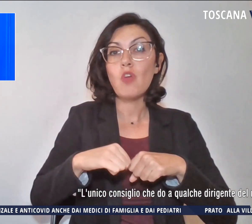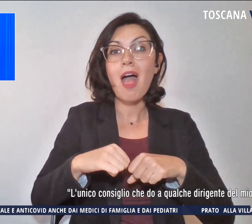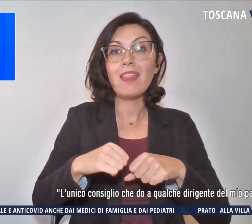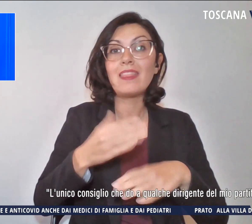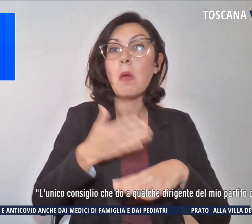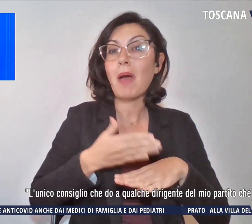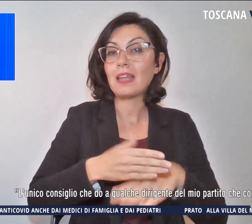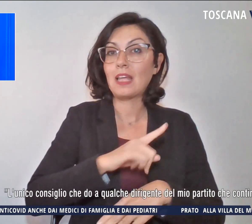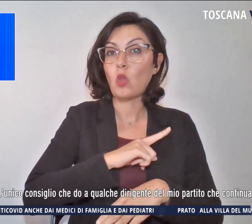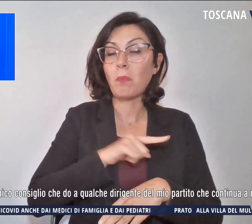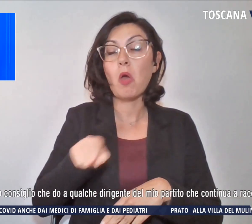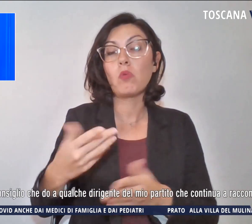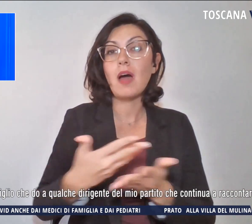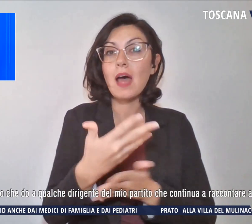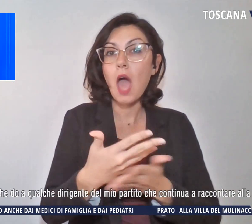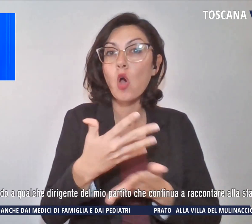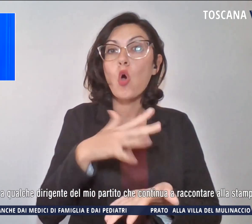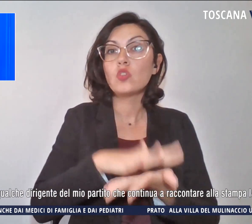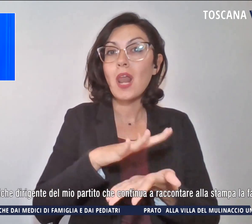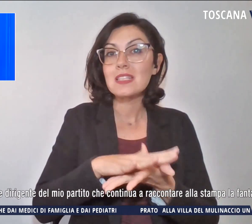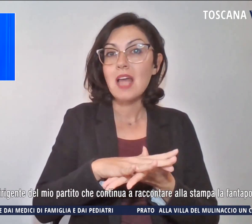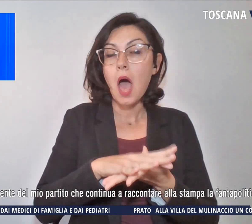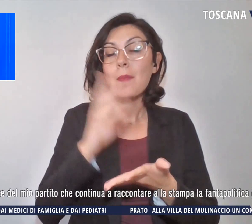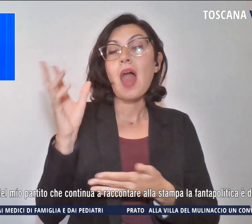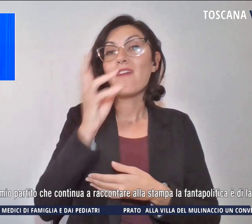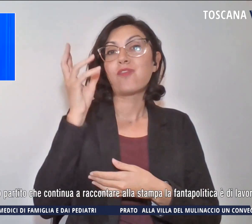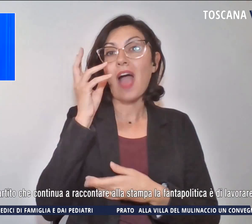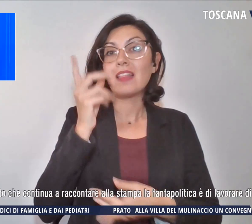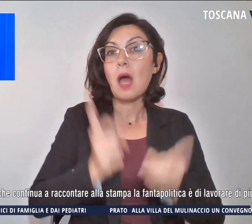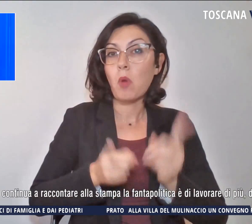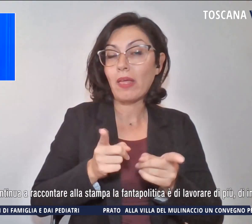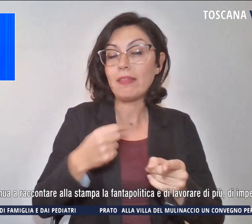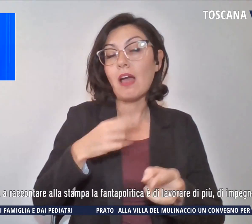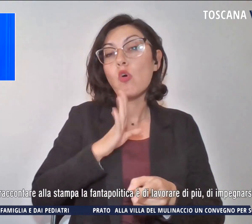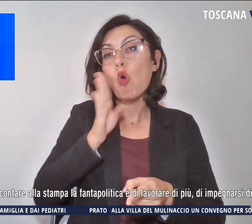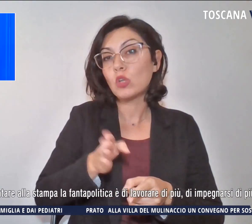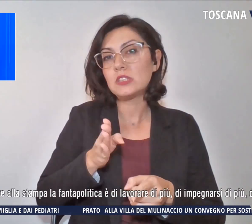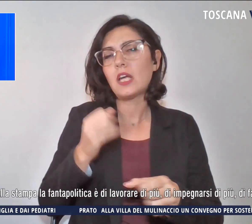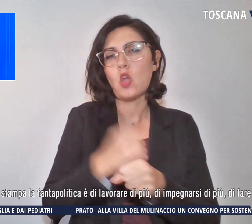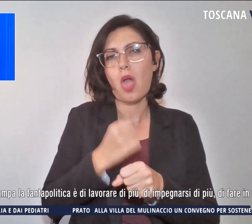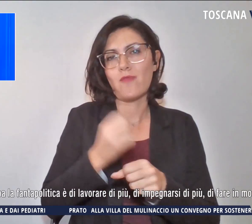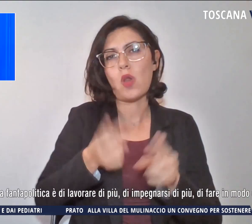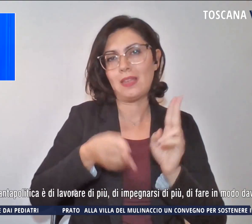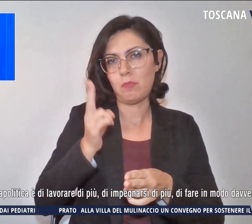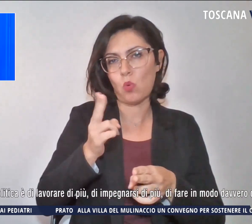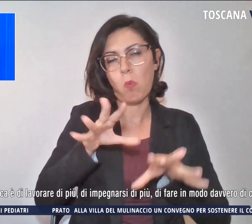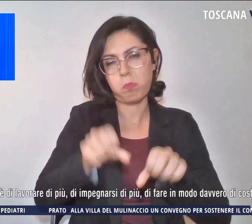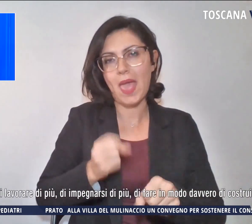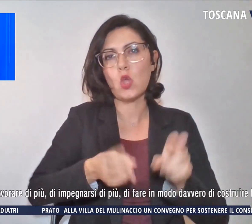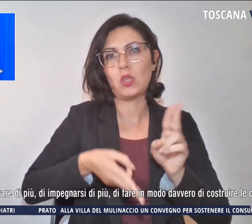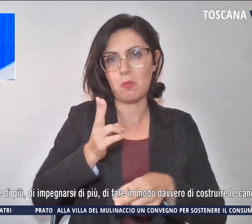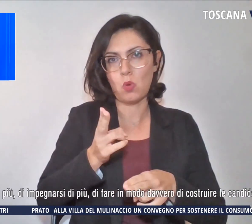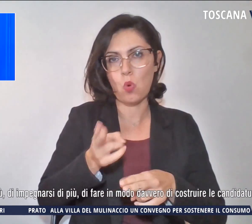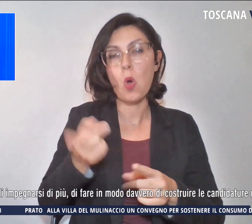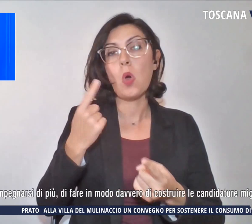alla stampa la fanta politica è di lavorare di più, di impegnarsi di più, di fare in modo davvero di